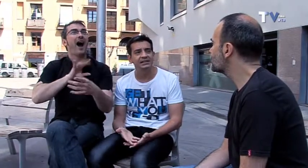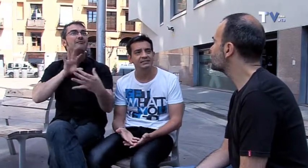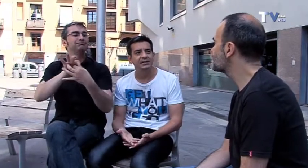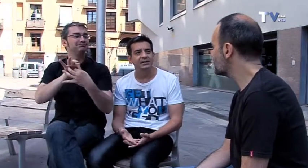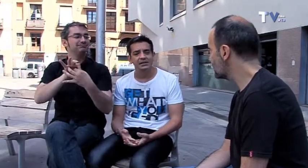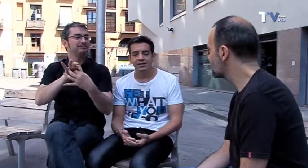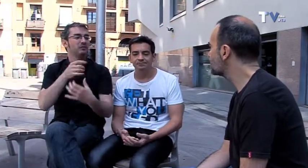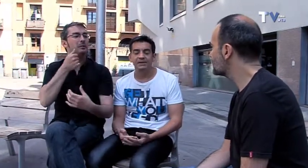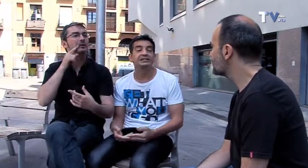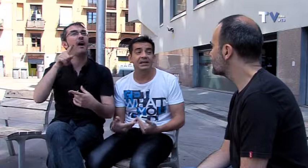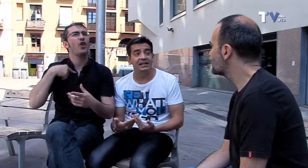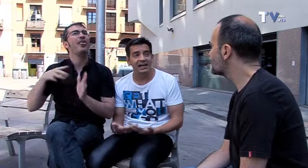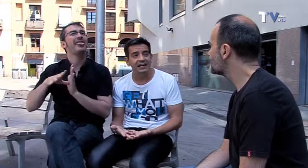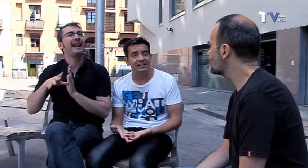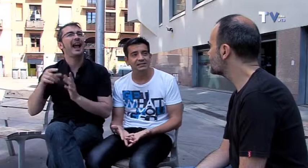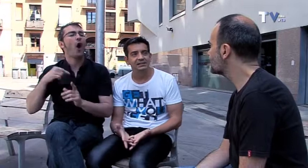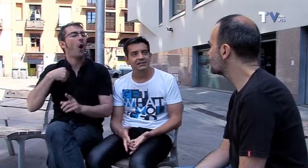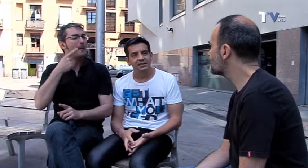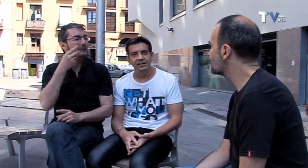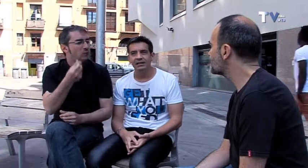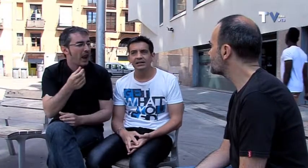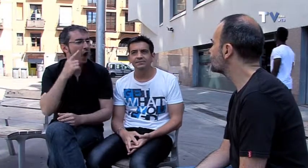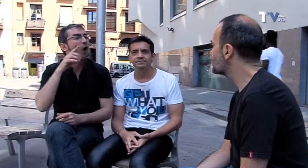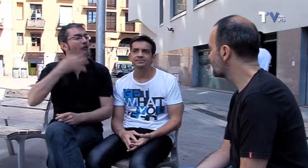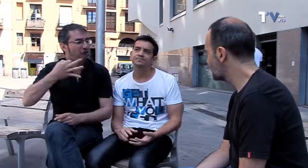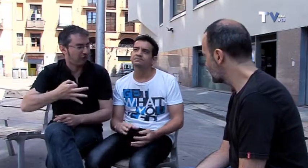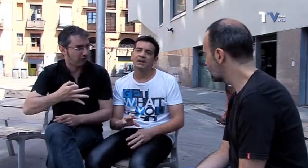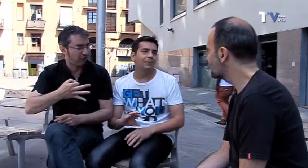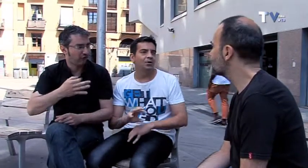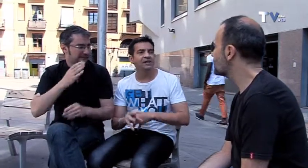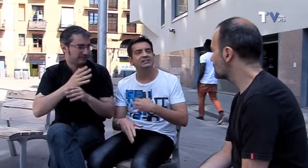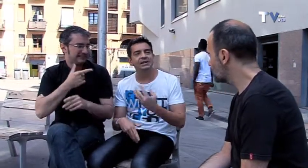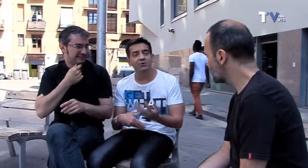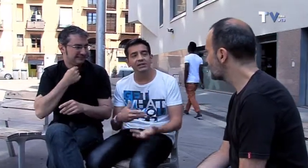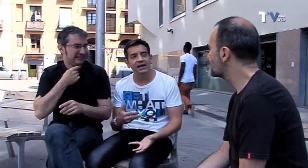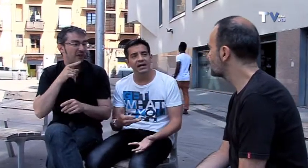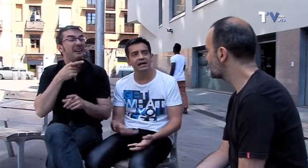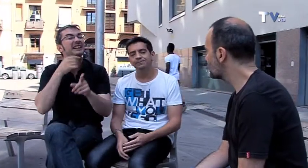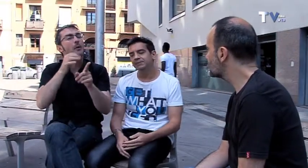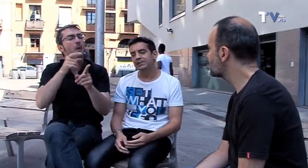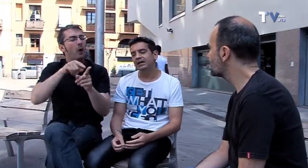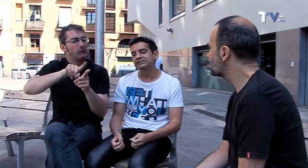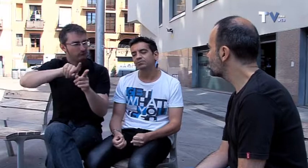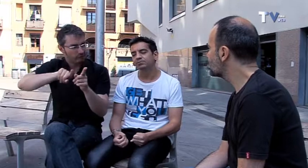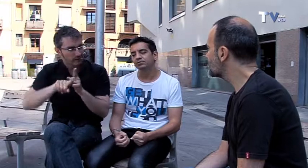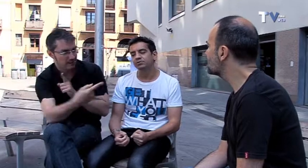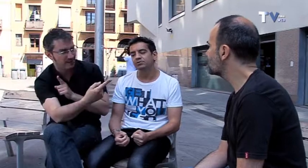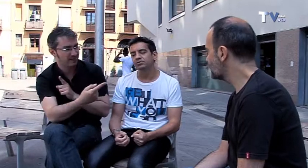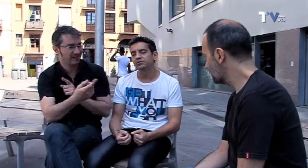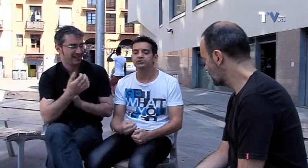vuelta, llevarlas a un punto surrealista, siempre que sea algo nuevo y fresco para el espectador, al fin